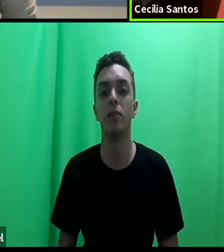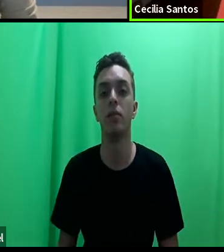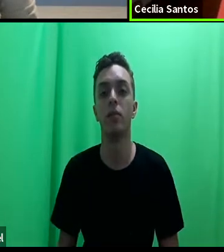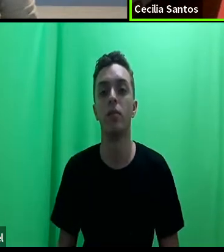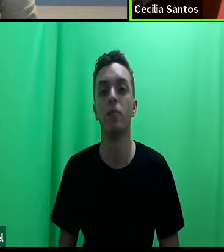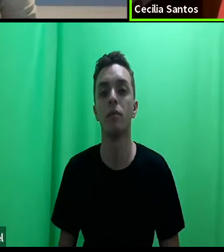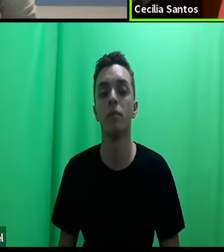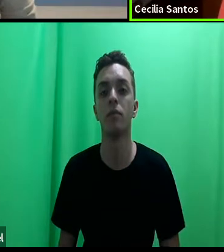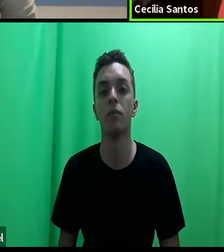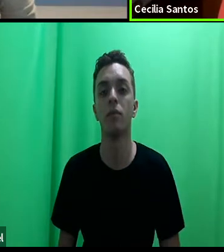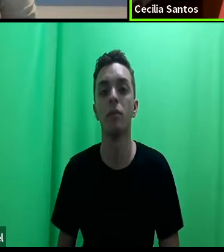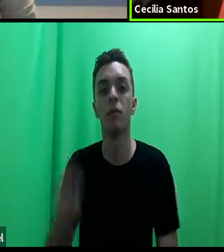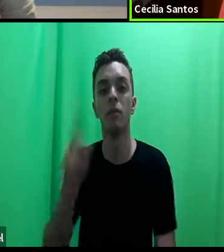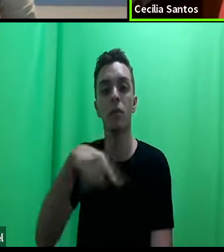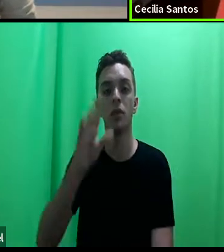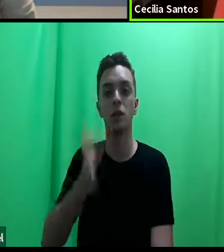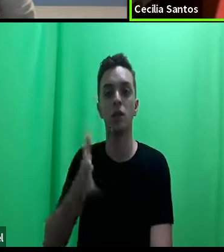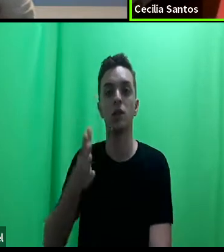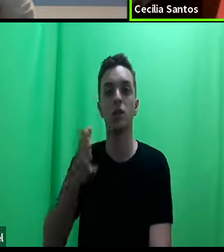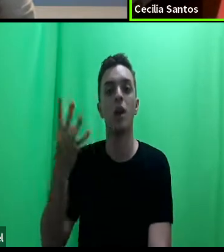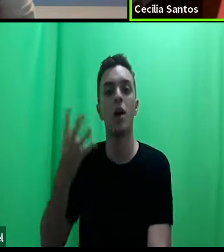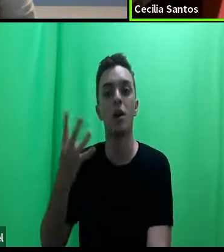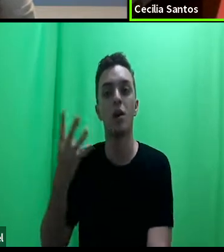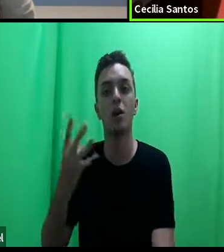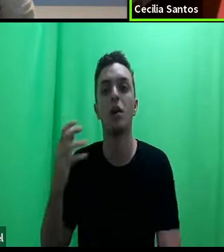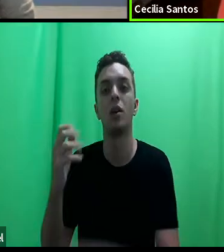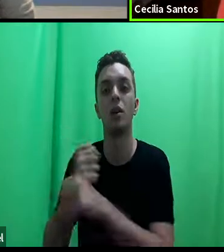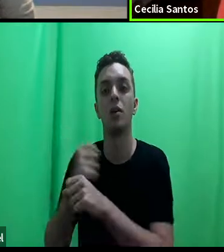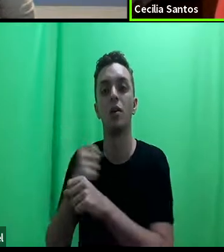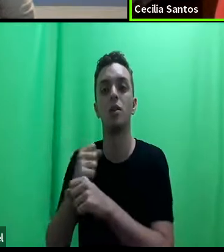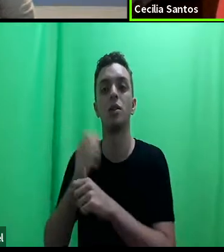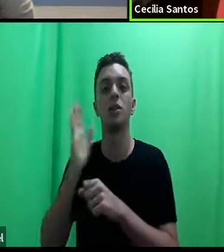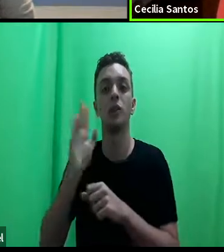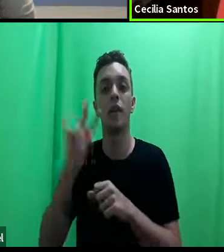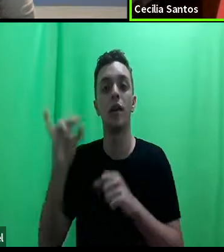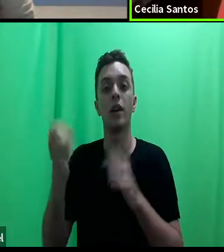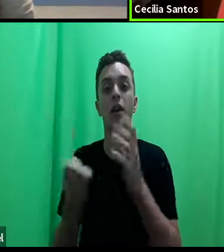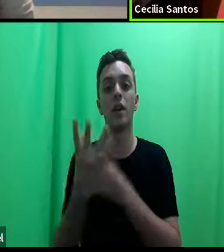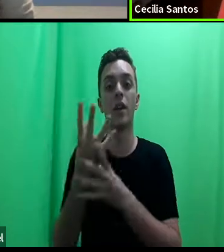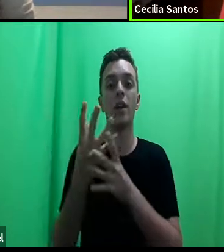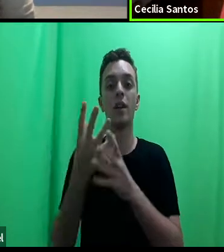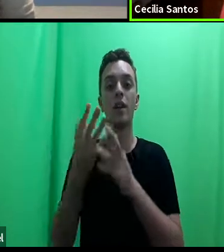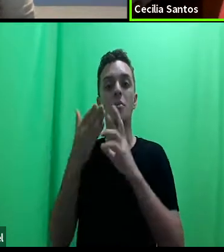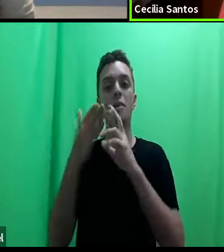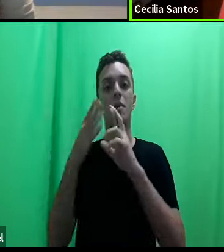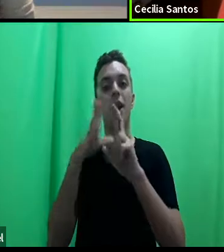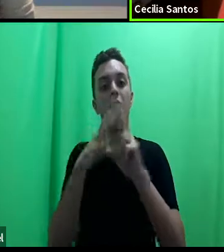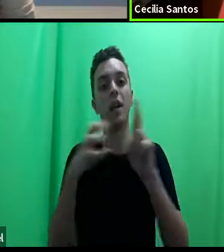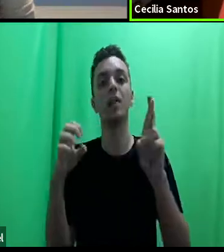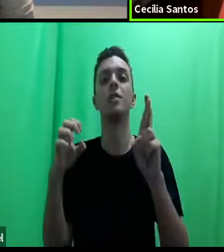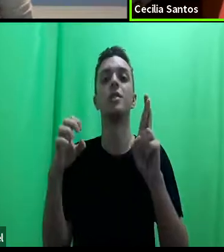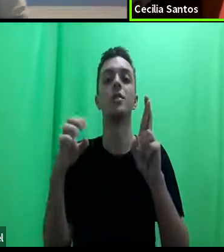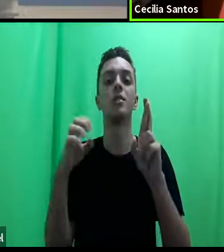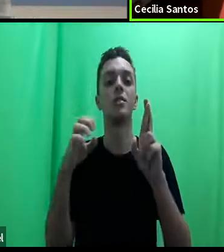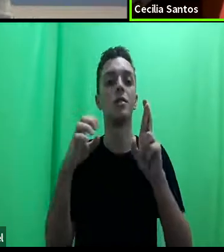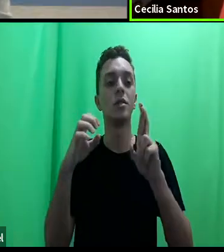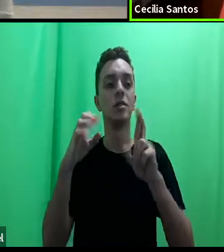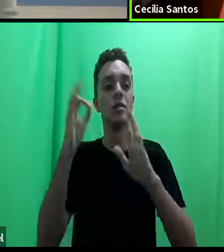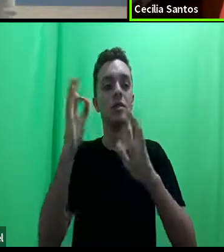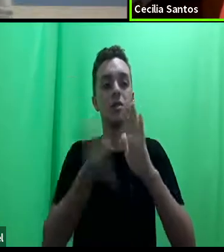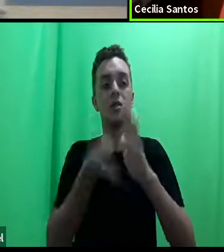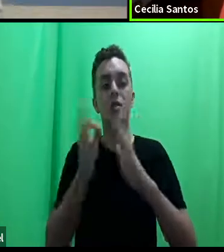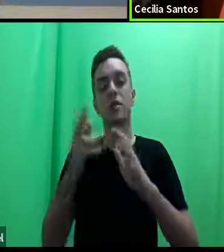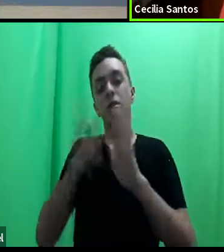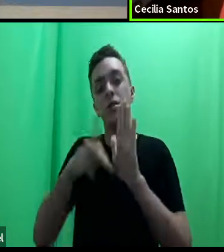vocês já estão na quarta jornada, já vão criar uma rede de clínicas, então, um projeto de pesquisa